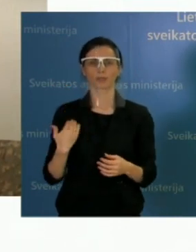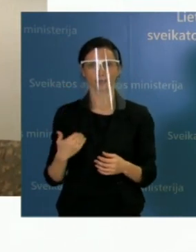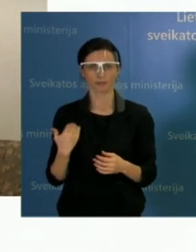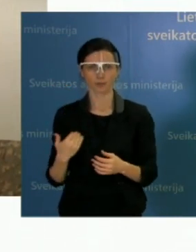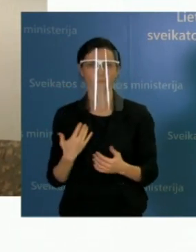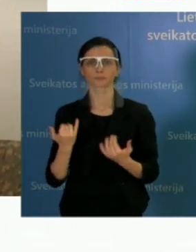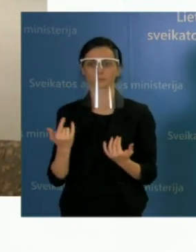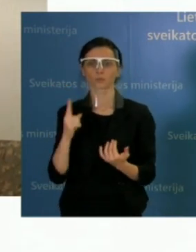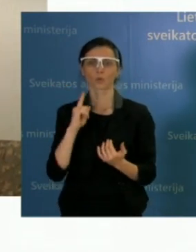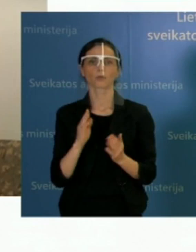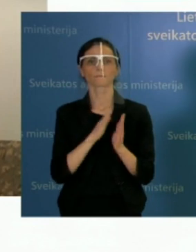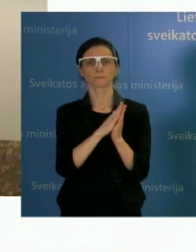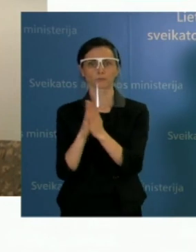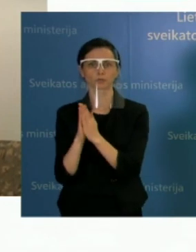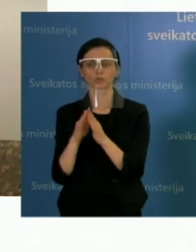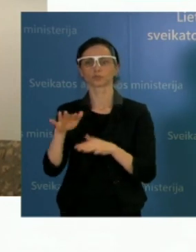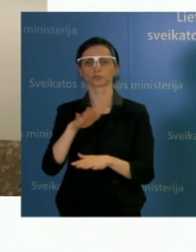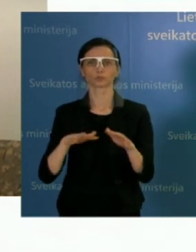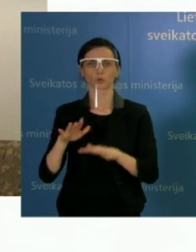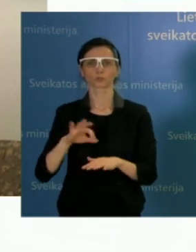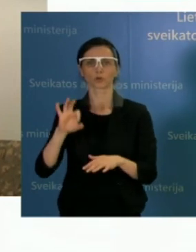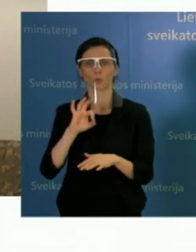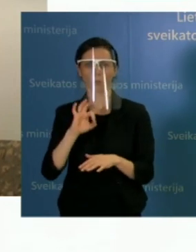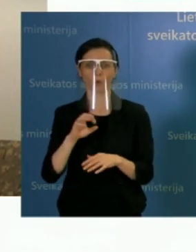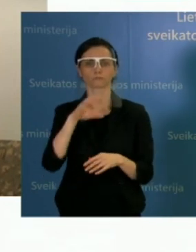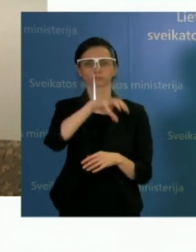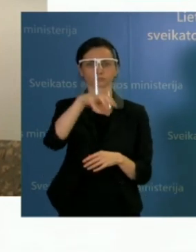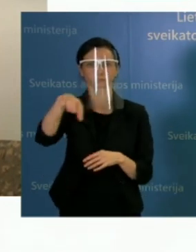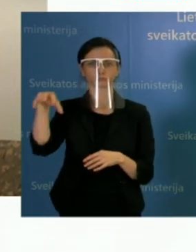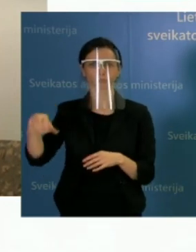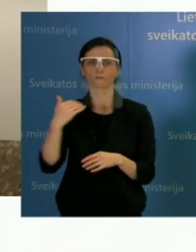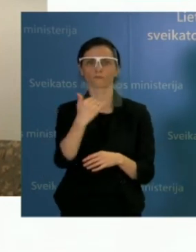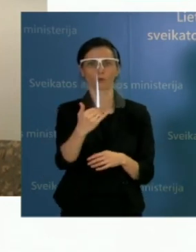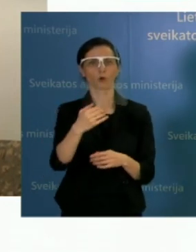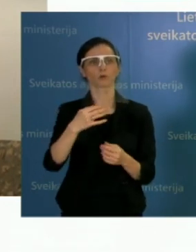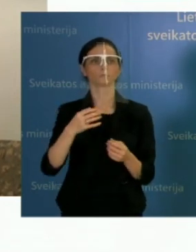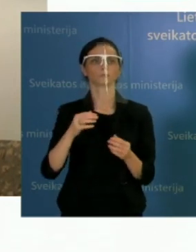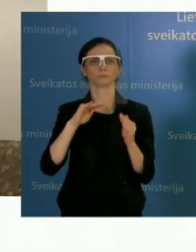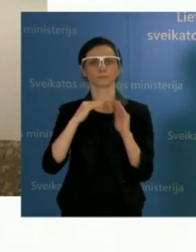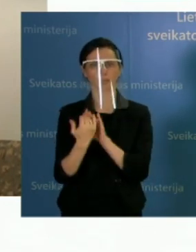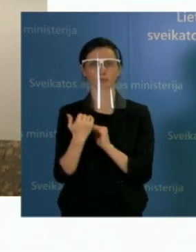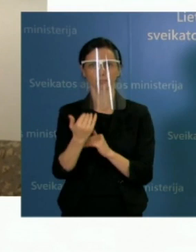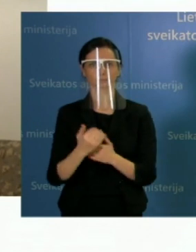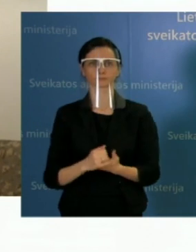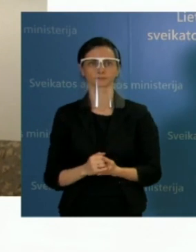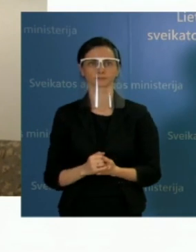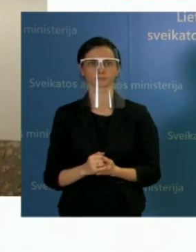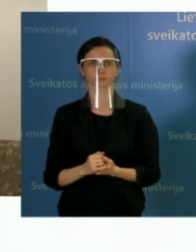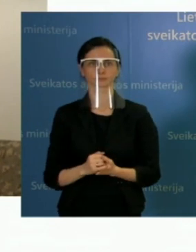atrodo situacija karštosio sezonuose, būtent jūsų regione. Labadiena.